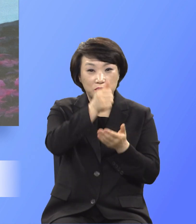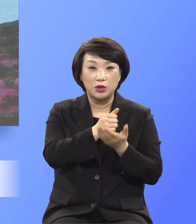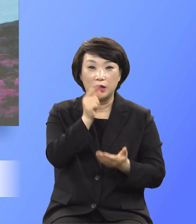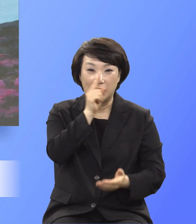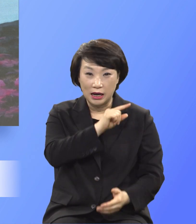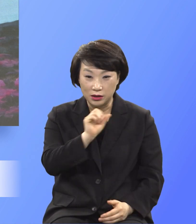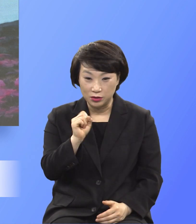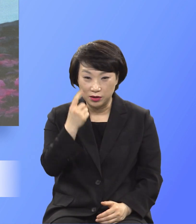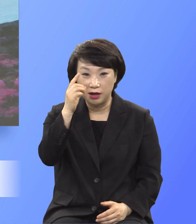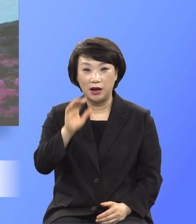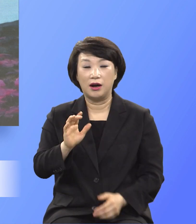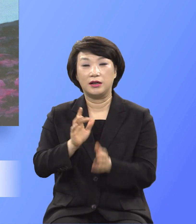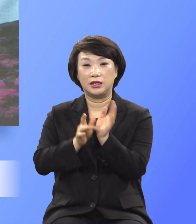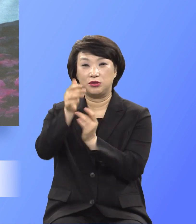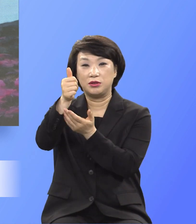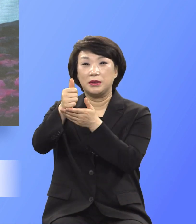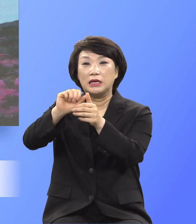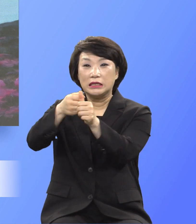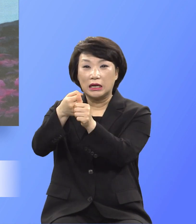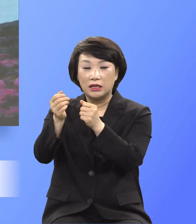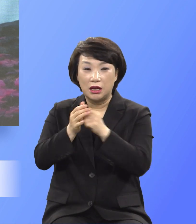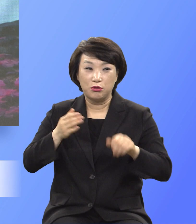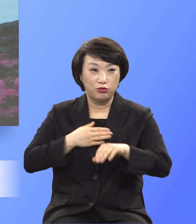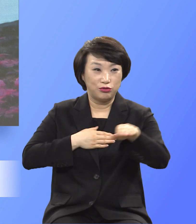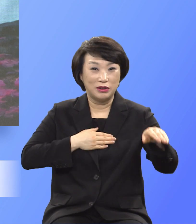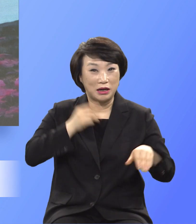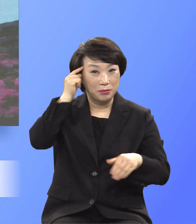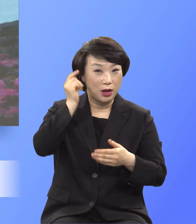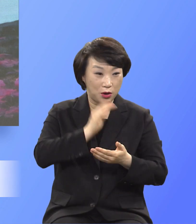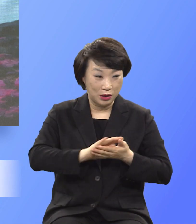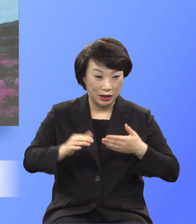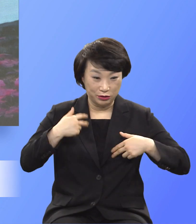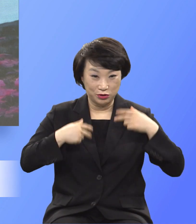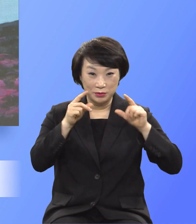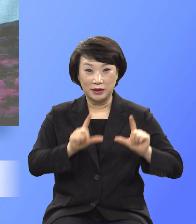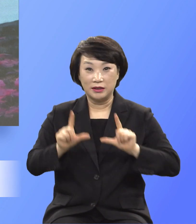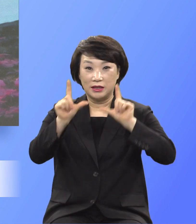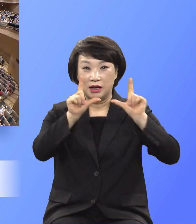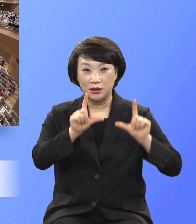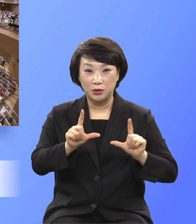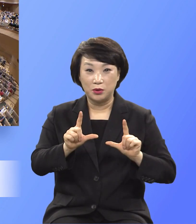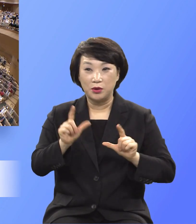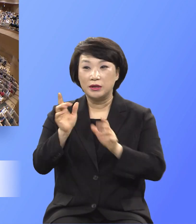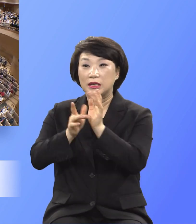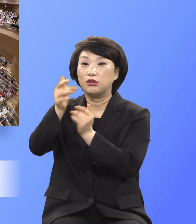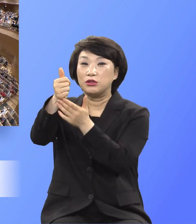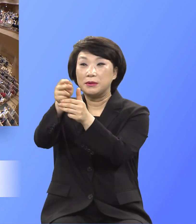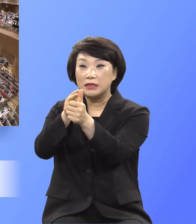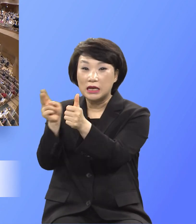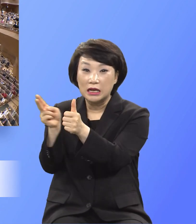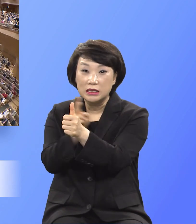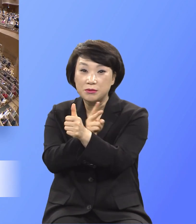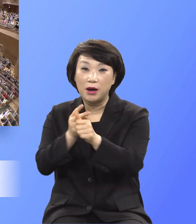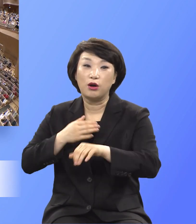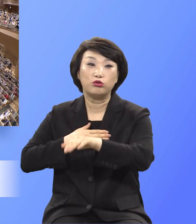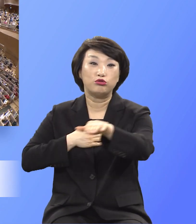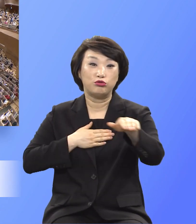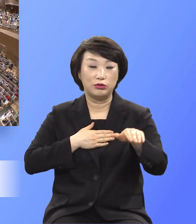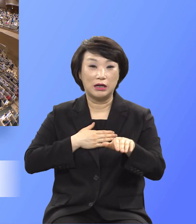인합니다. 그가 징계를 받으므로 우리가 평화를 누리고 그가 죄책에